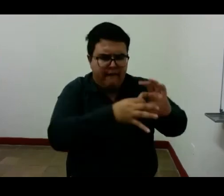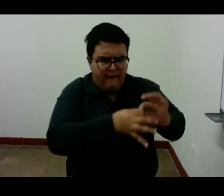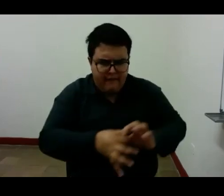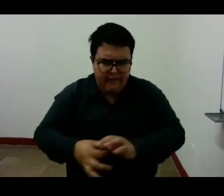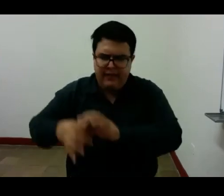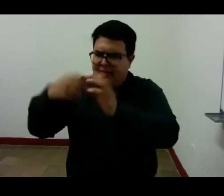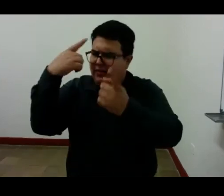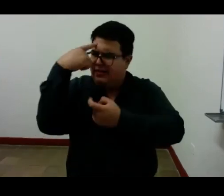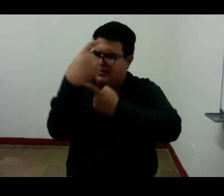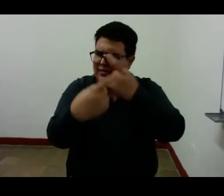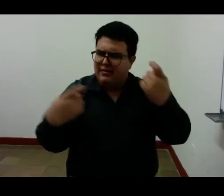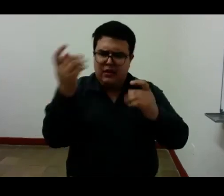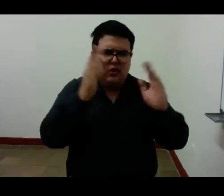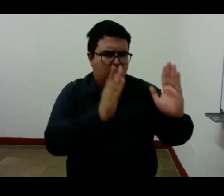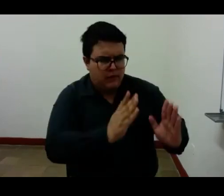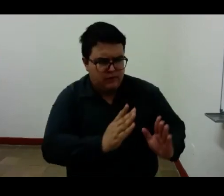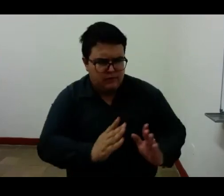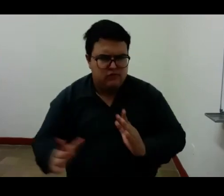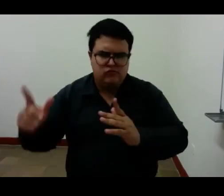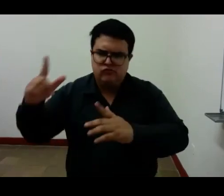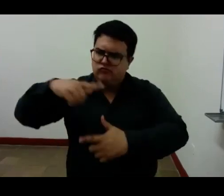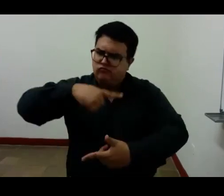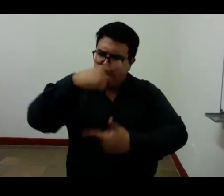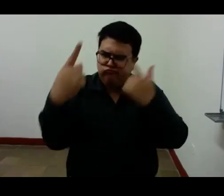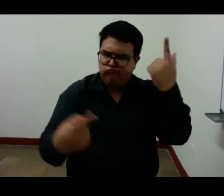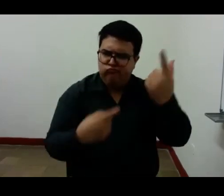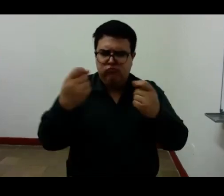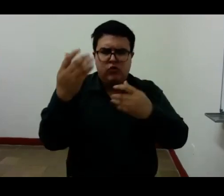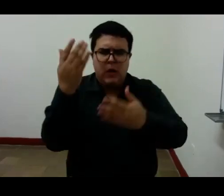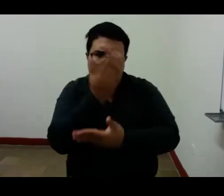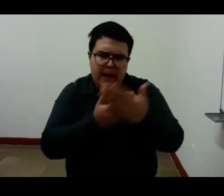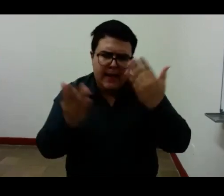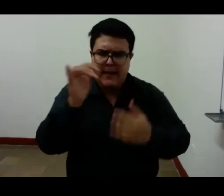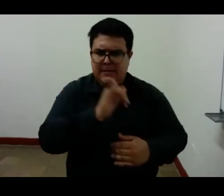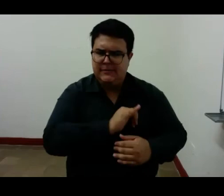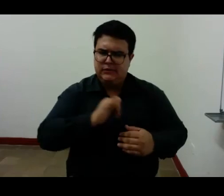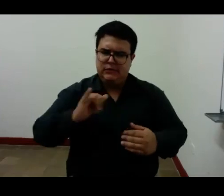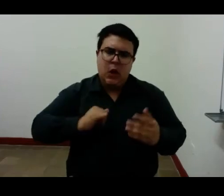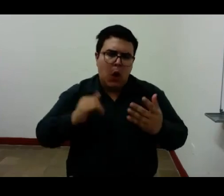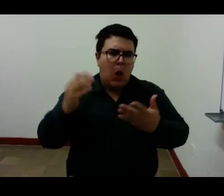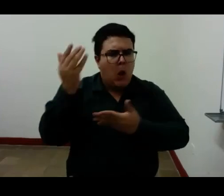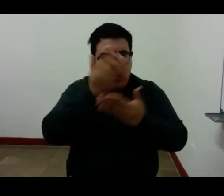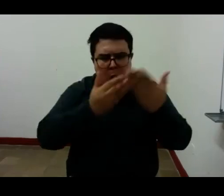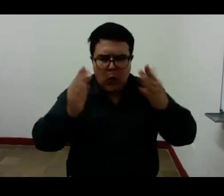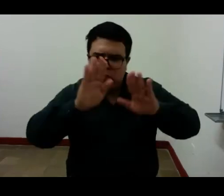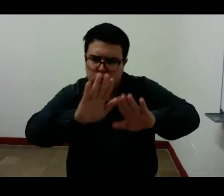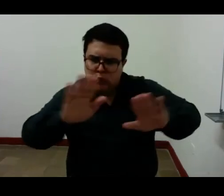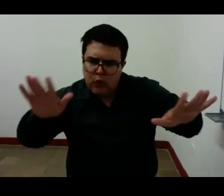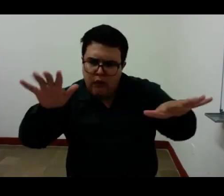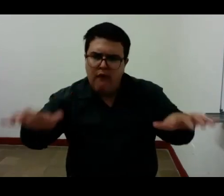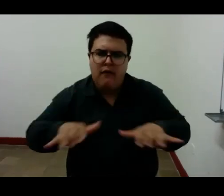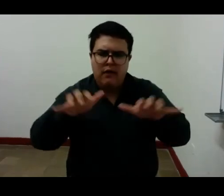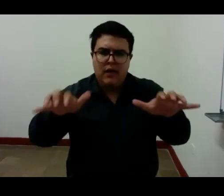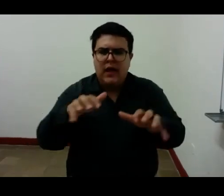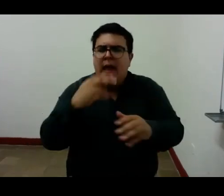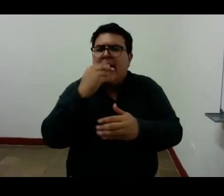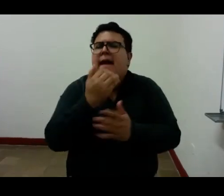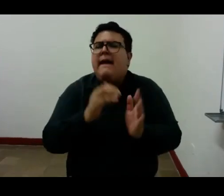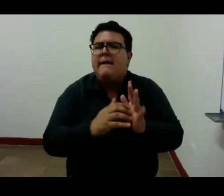despersonalización y simulación el cuerpo que tenemos todos de niños